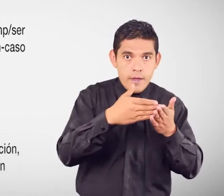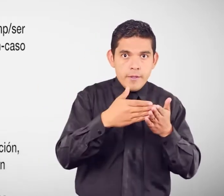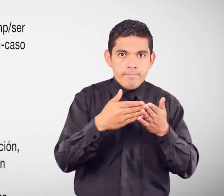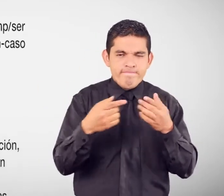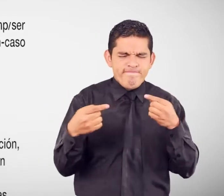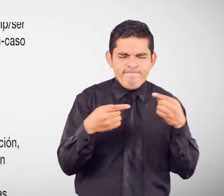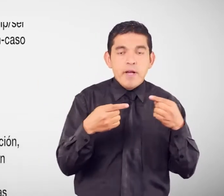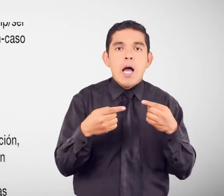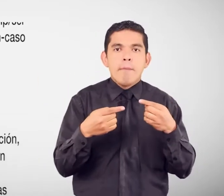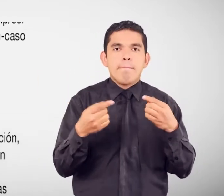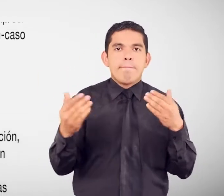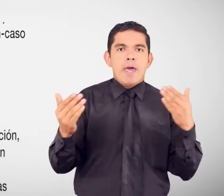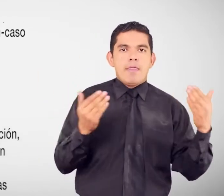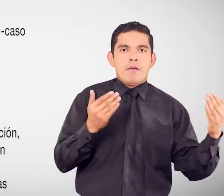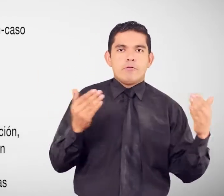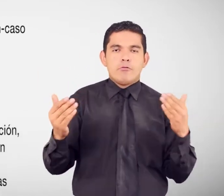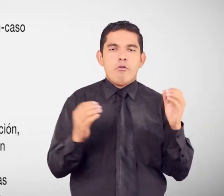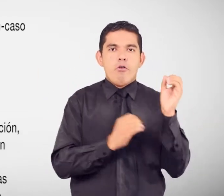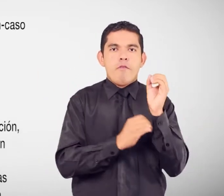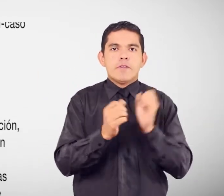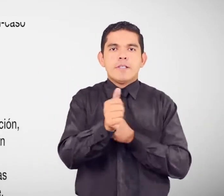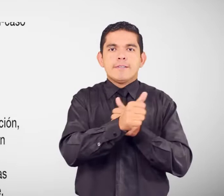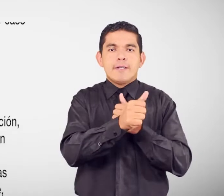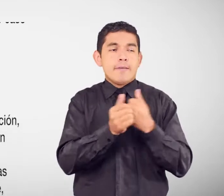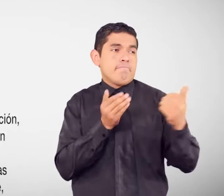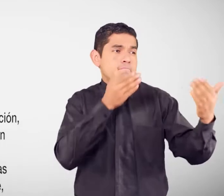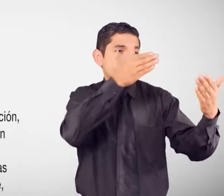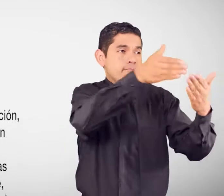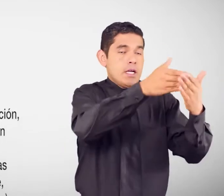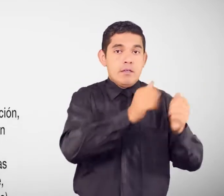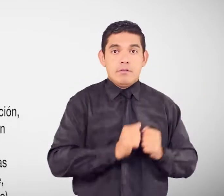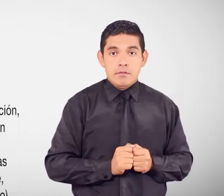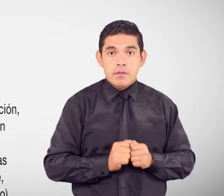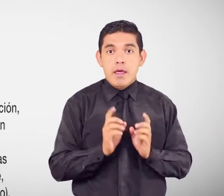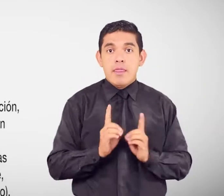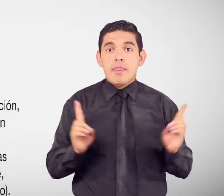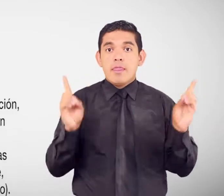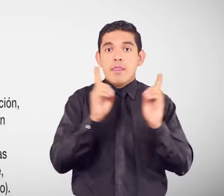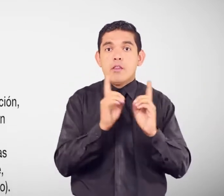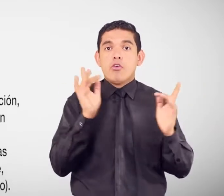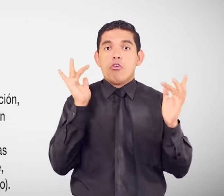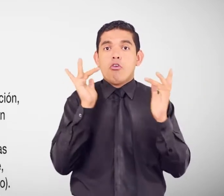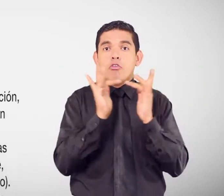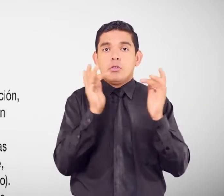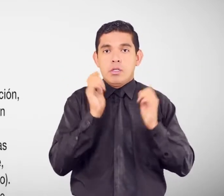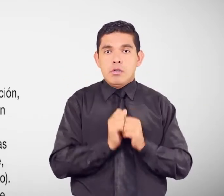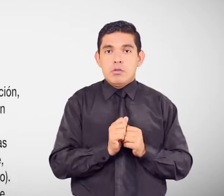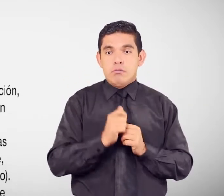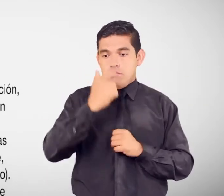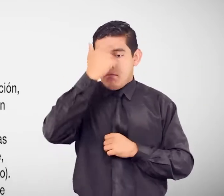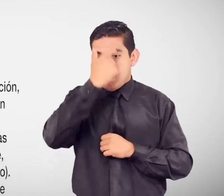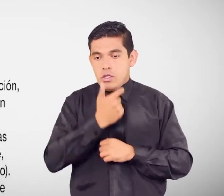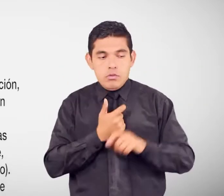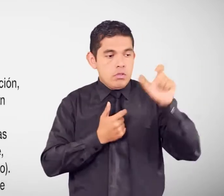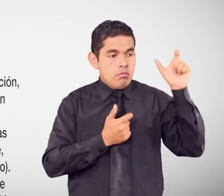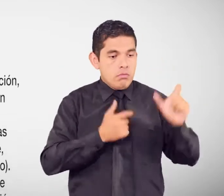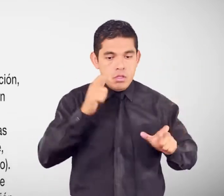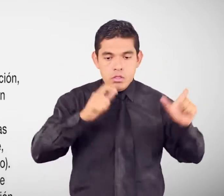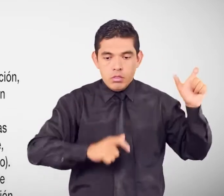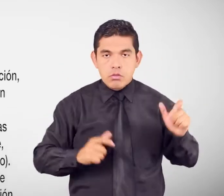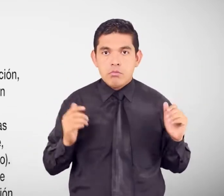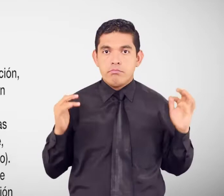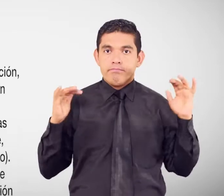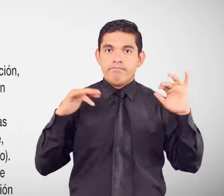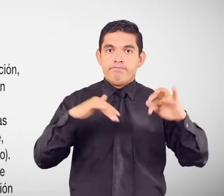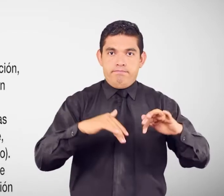acudir a la oficina de mediación más cercana Lleva los datos de contacto De las personas o las personas que deseas invitar